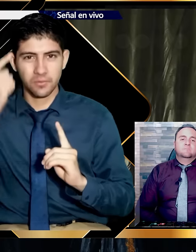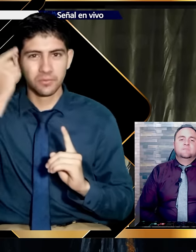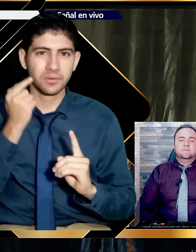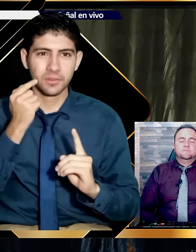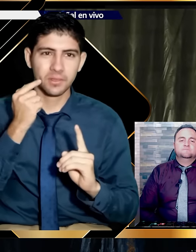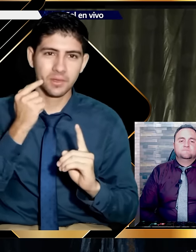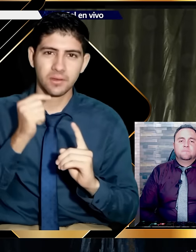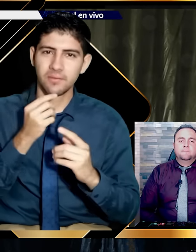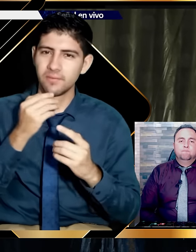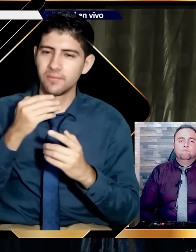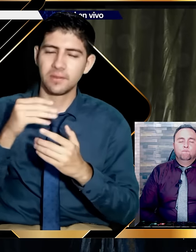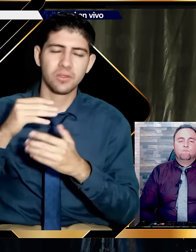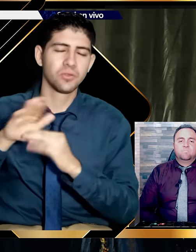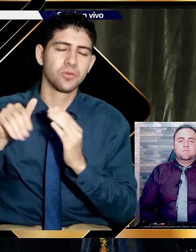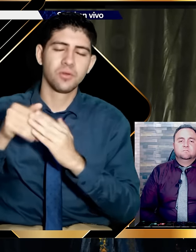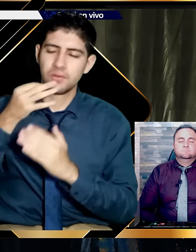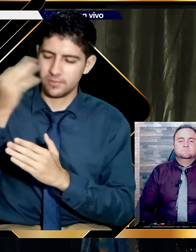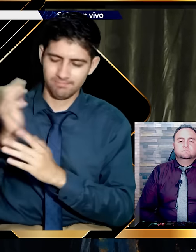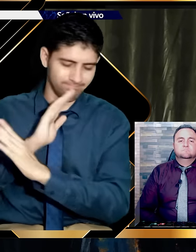día vendió la verdad. Y se marchó.